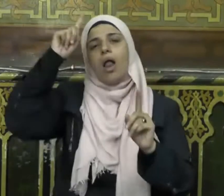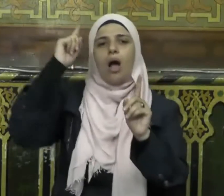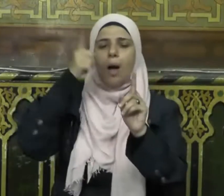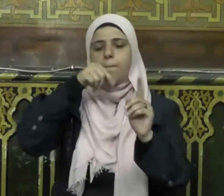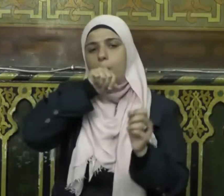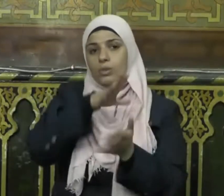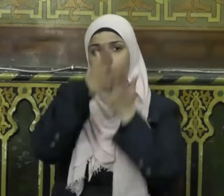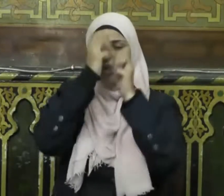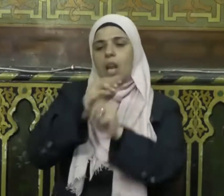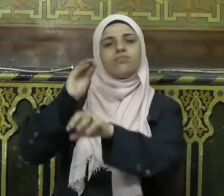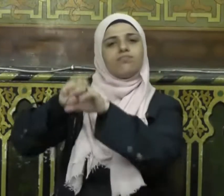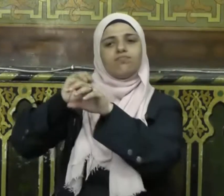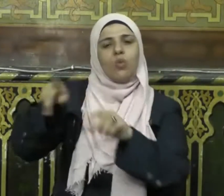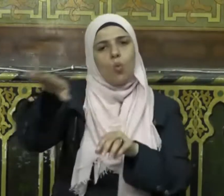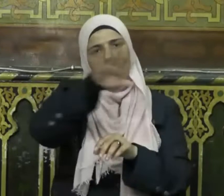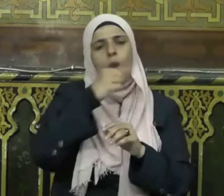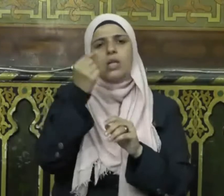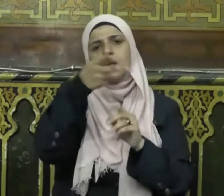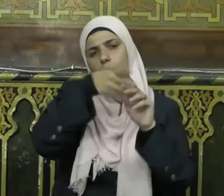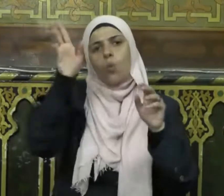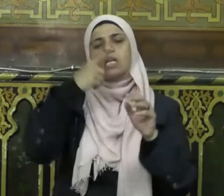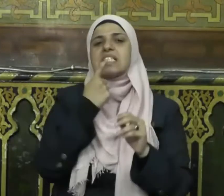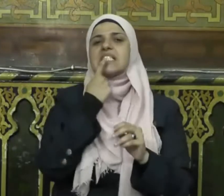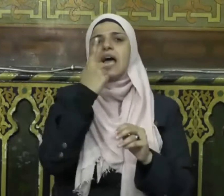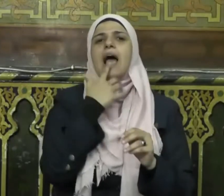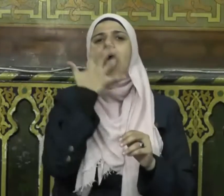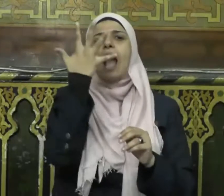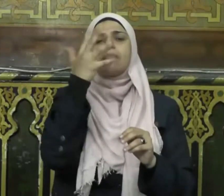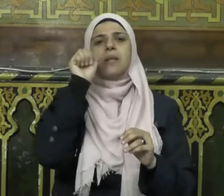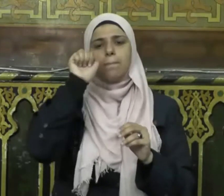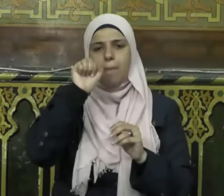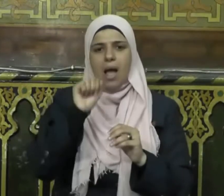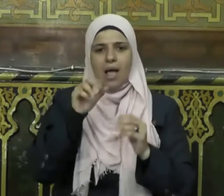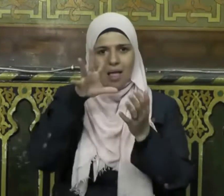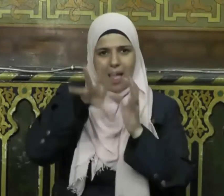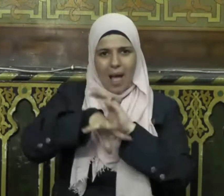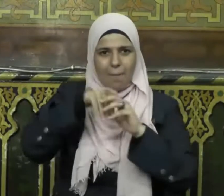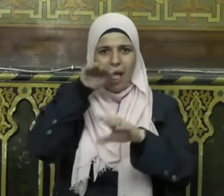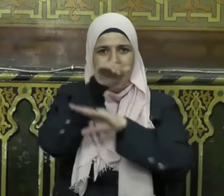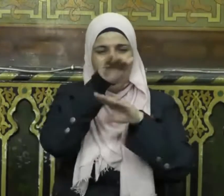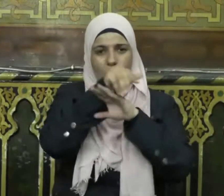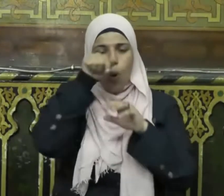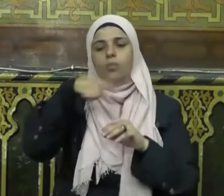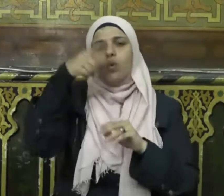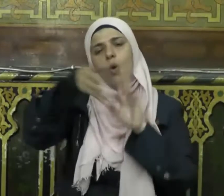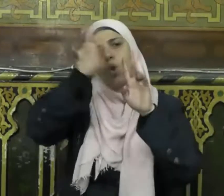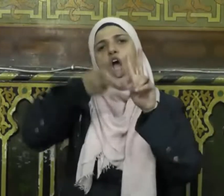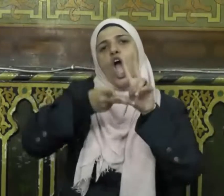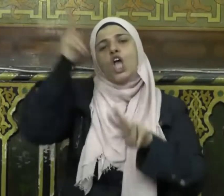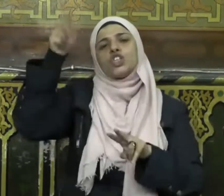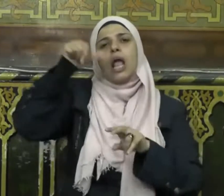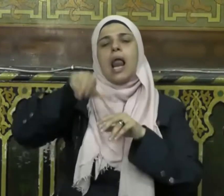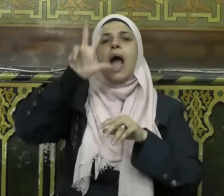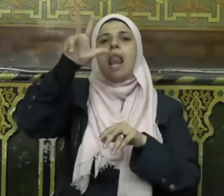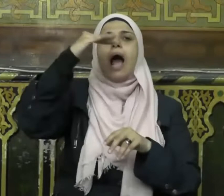لهم صلى الله عليه وسلم في السنة الخامسة من البعثة أذن لهم بالهجرة إلى الحبشة